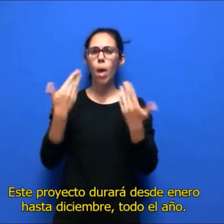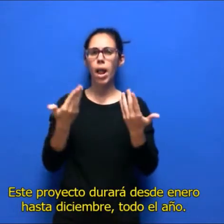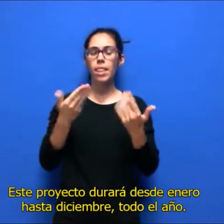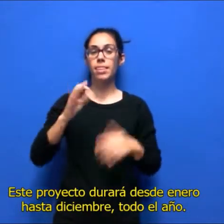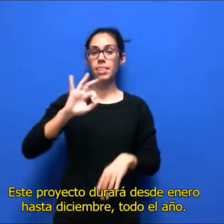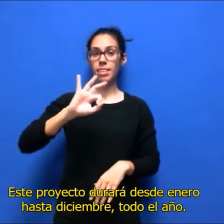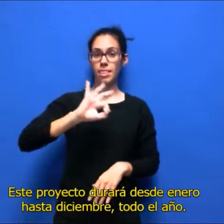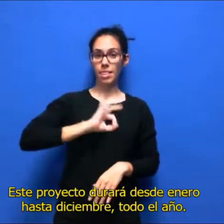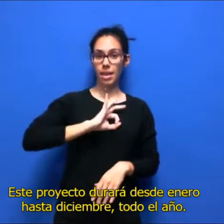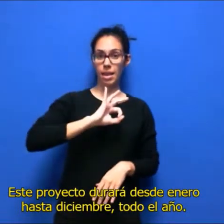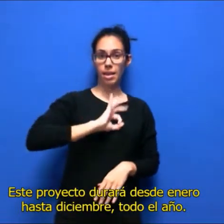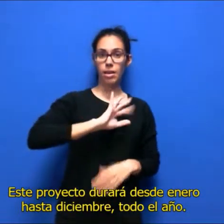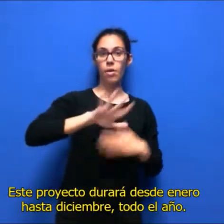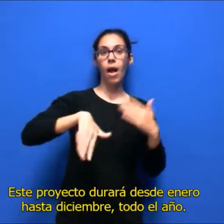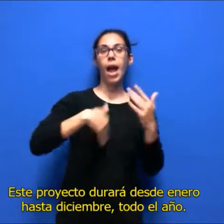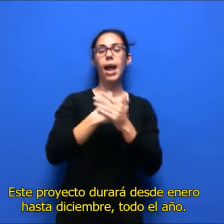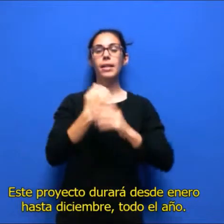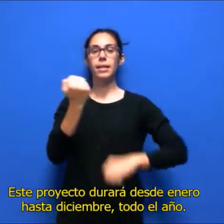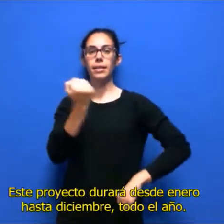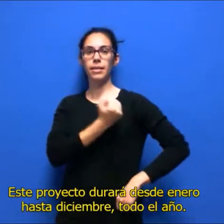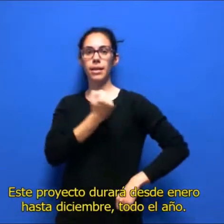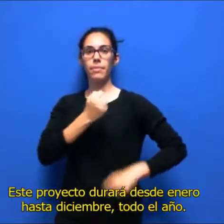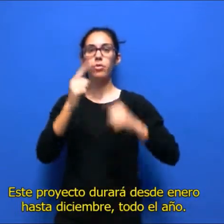enero hasta diciembre, todo el año.